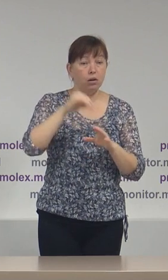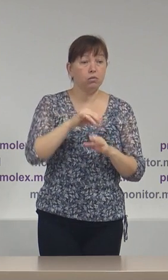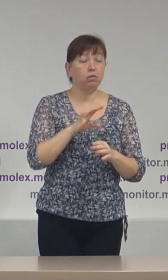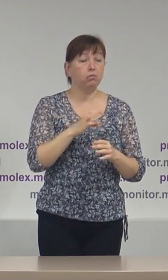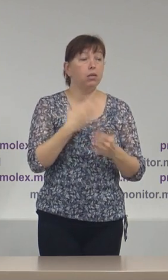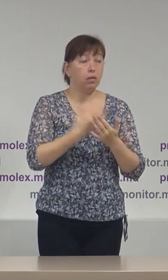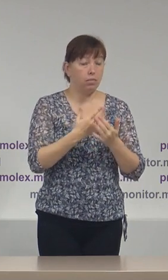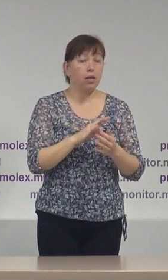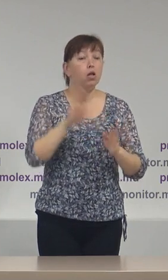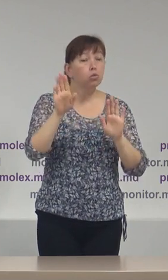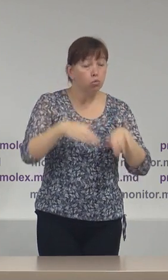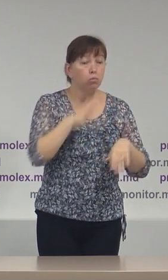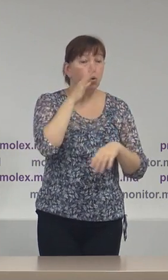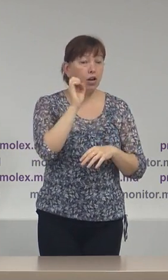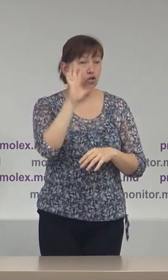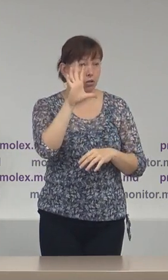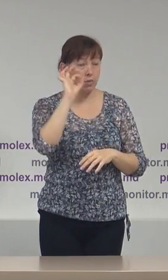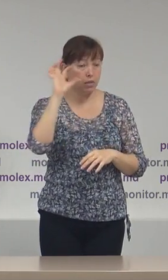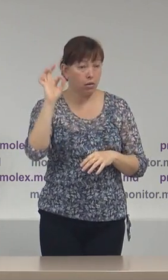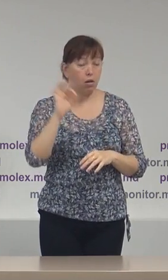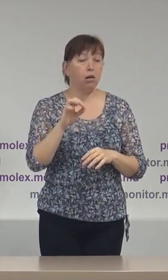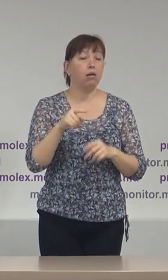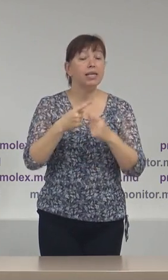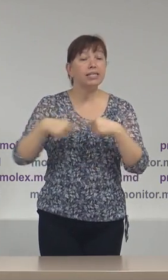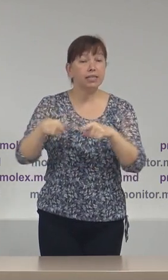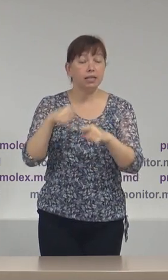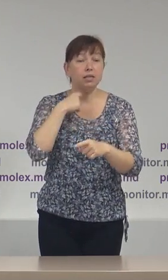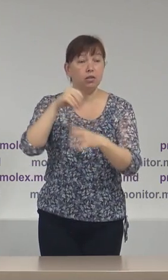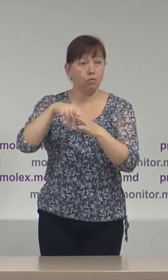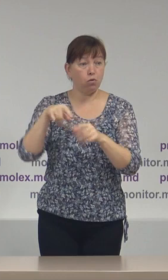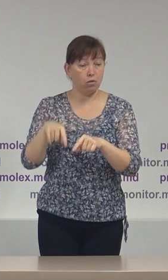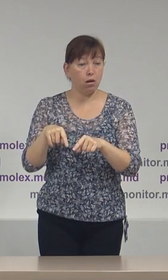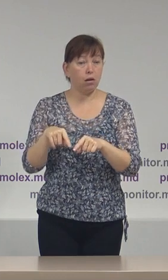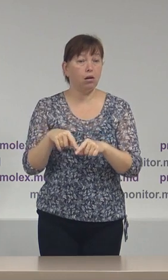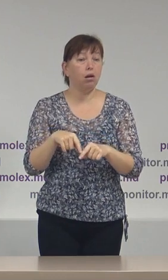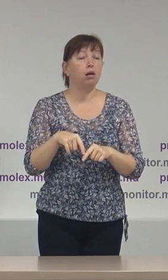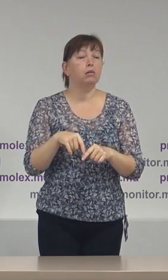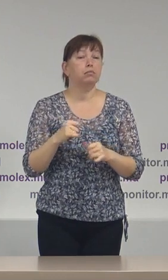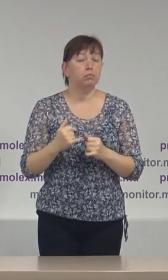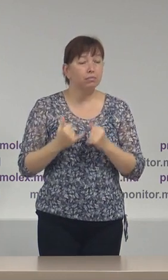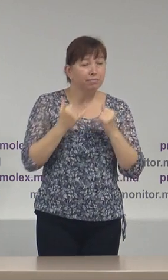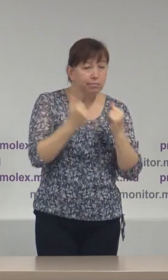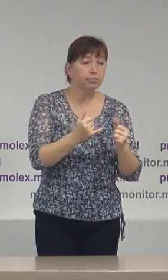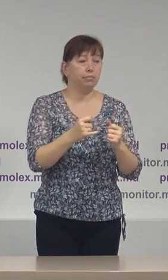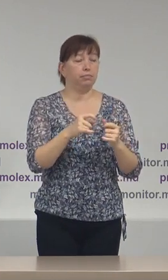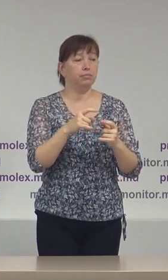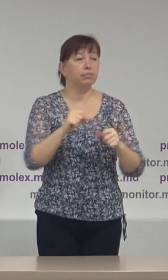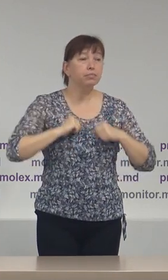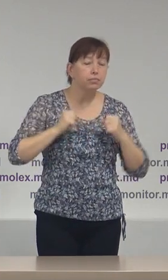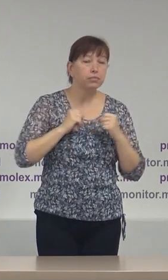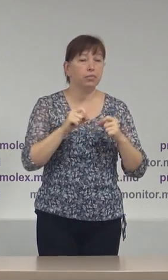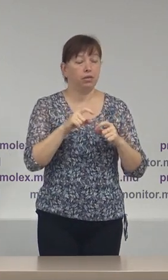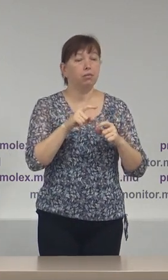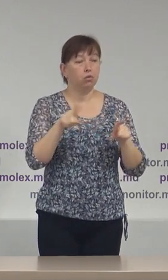prezenta după ora 15.00, organele electorale vor găsi soluții pentru a asigura exercitarea